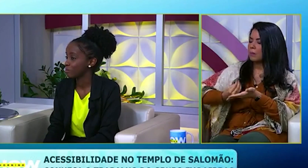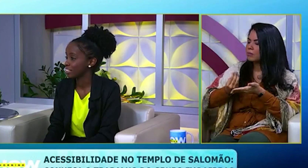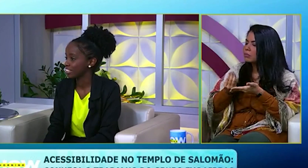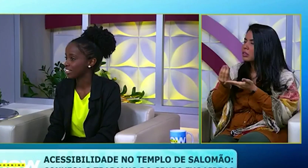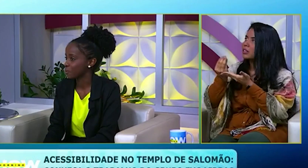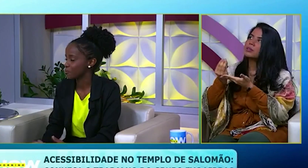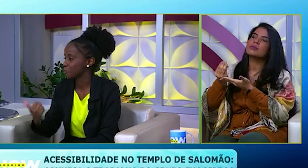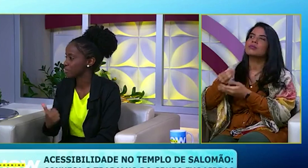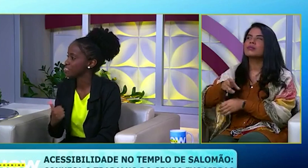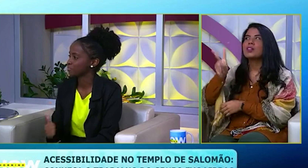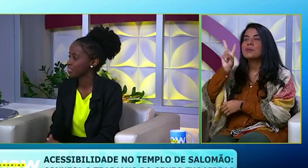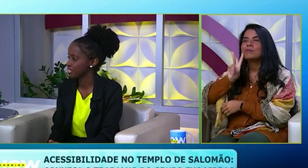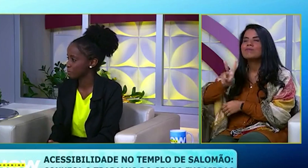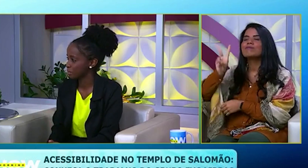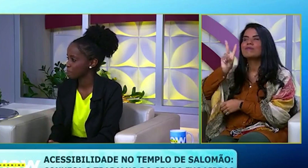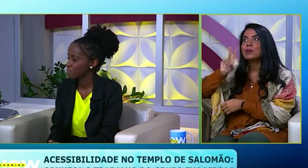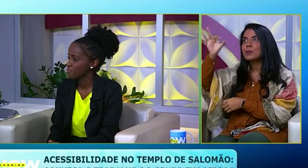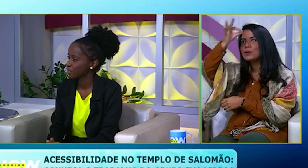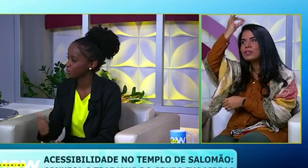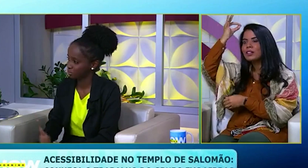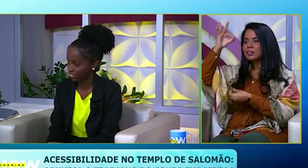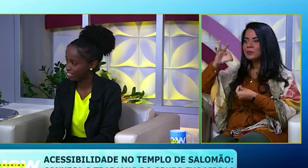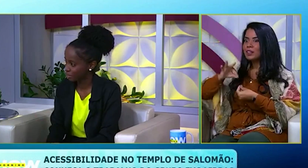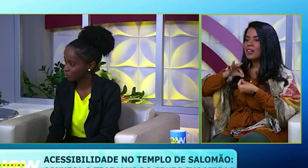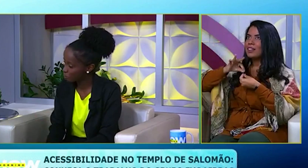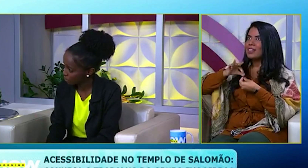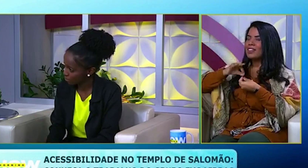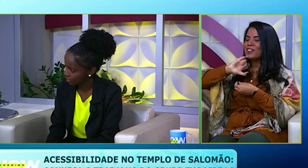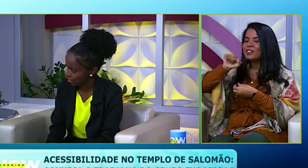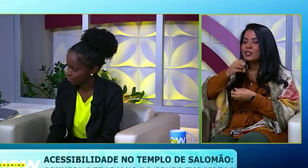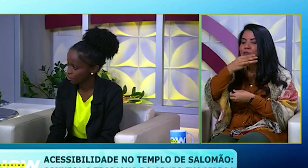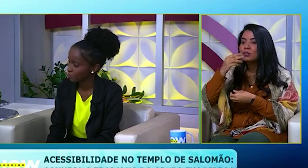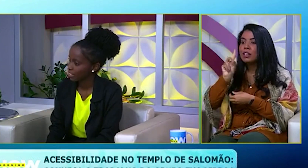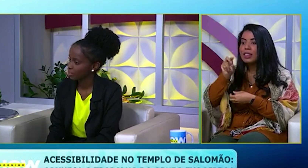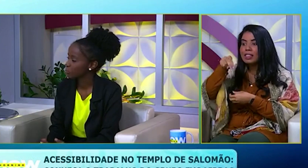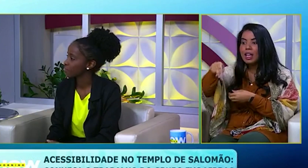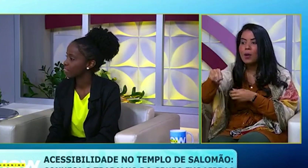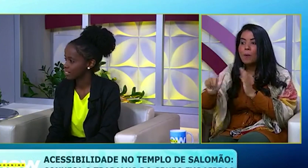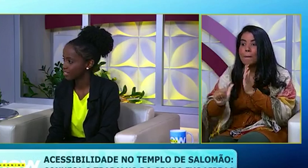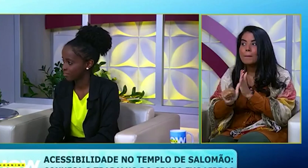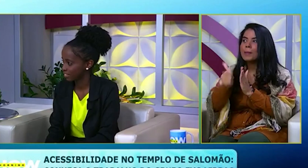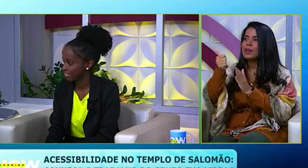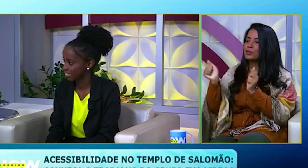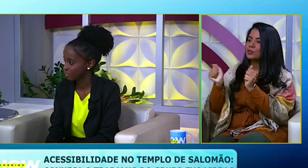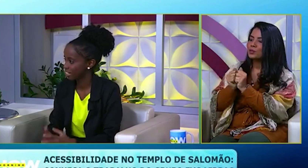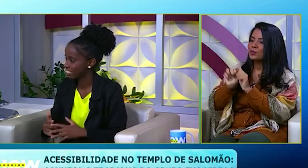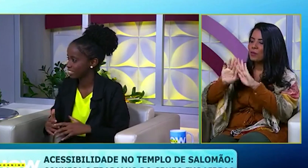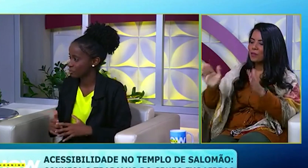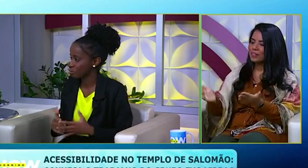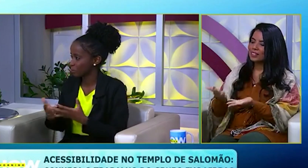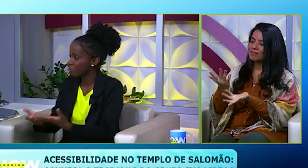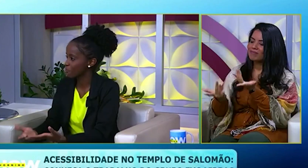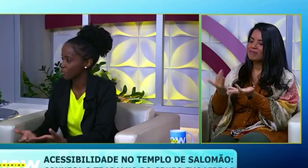Eu lembro que o Espírito Santo que recebi, Foi no jejum de Daniel, No primeiro que teve, Junto com a Fogueira Santa. Então,